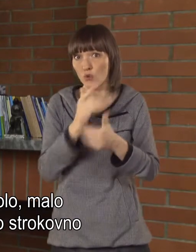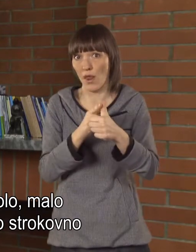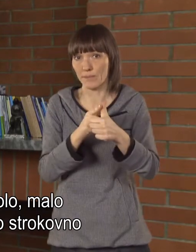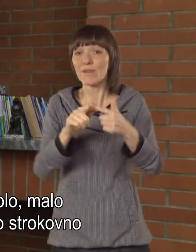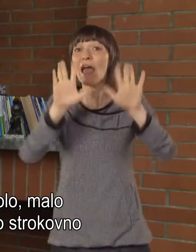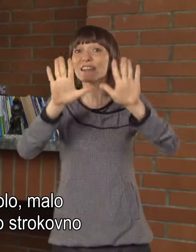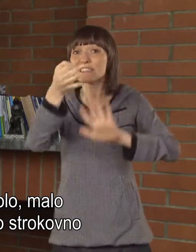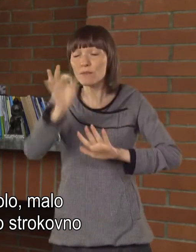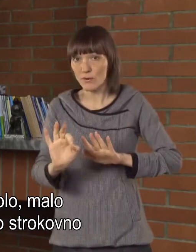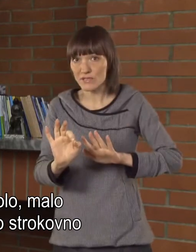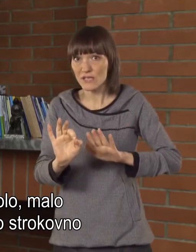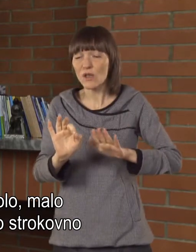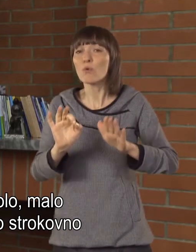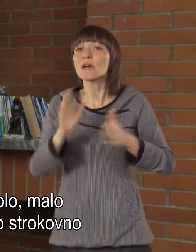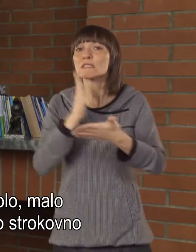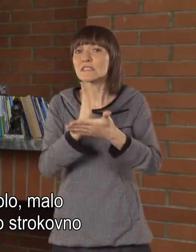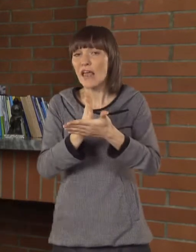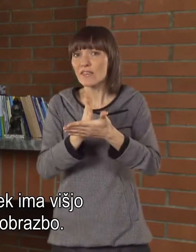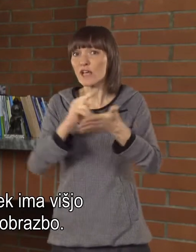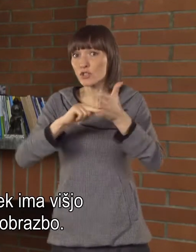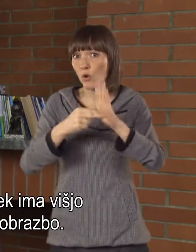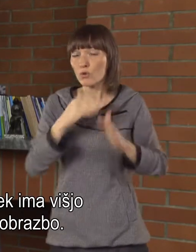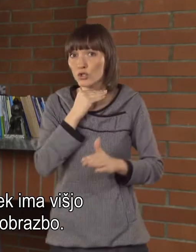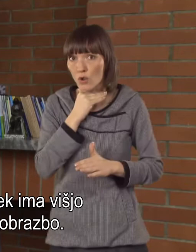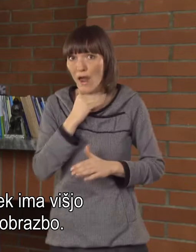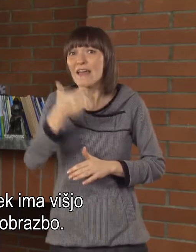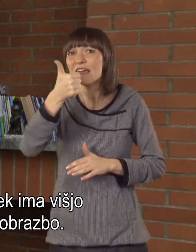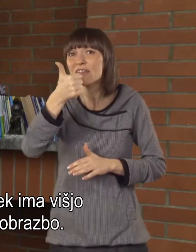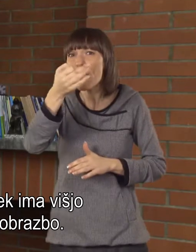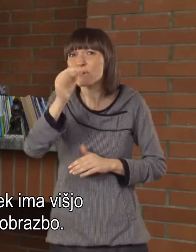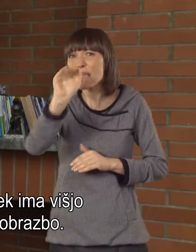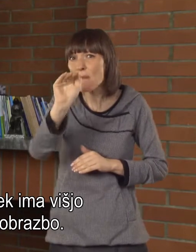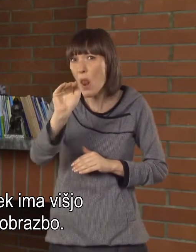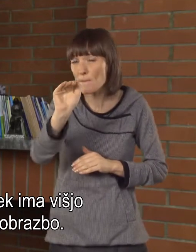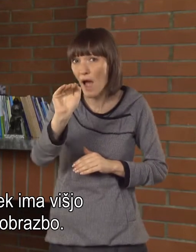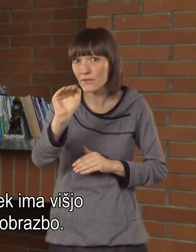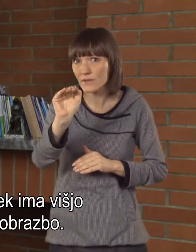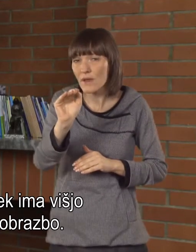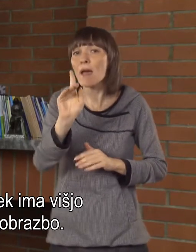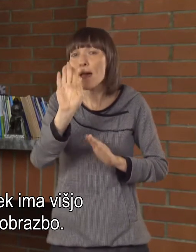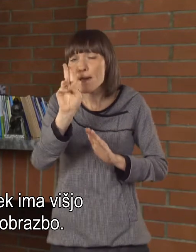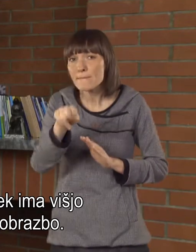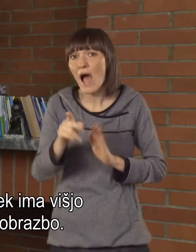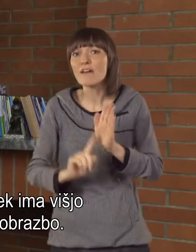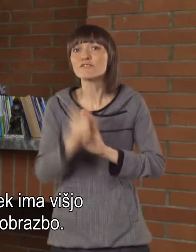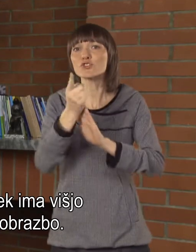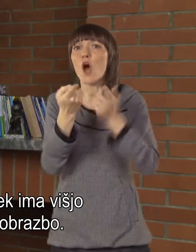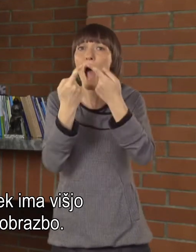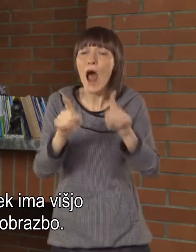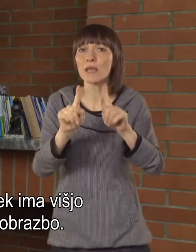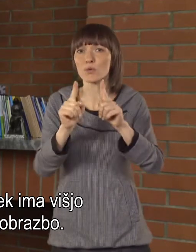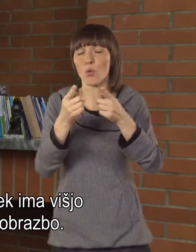Malo manj kot 10 odstotkov srednjo strokovno in manj kot en odstotek imajo vsaj višjo